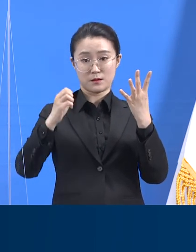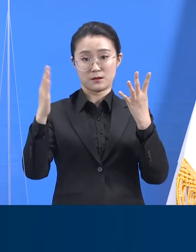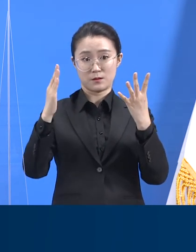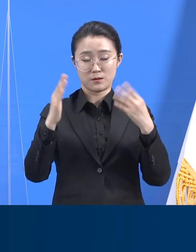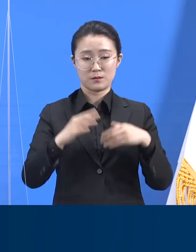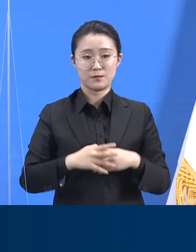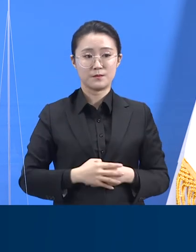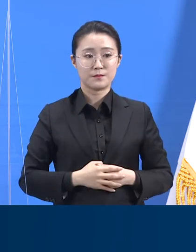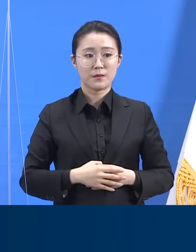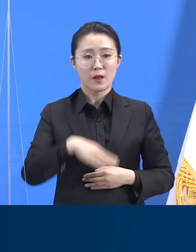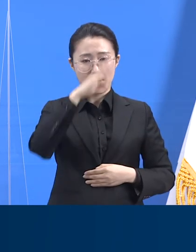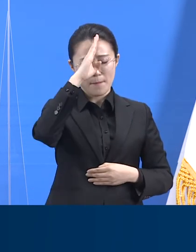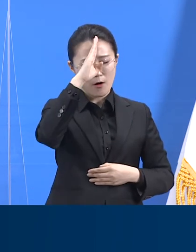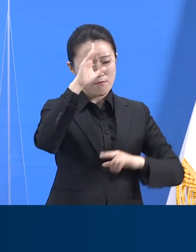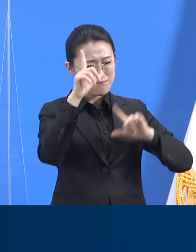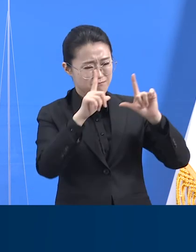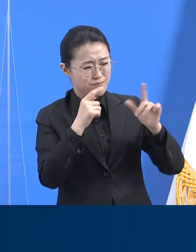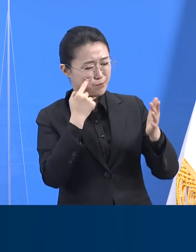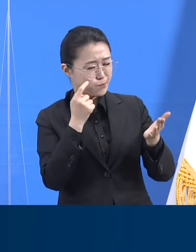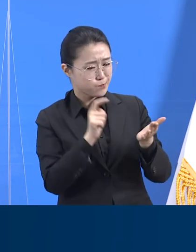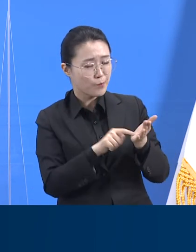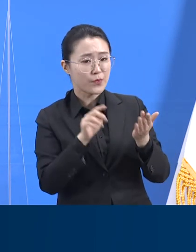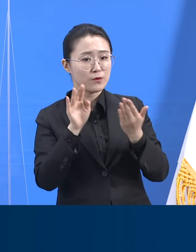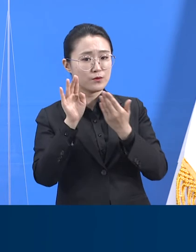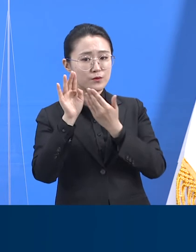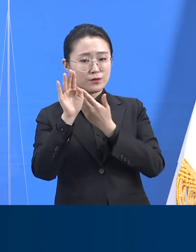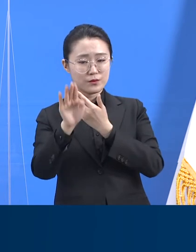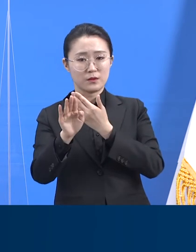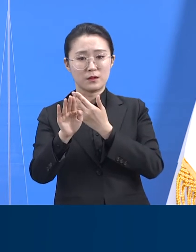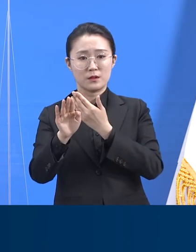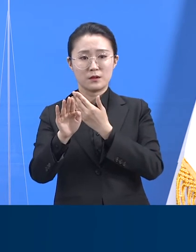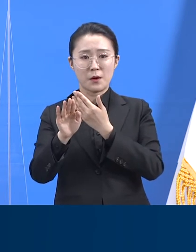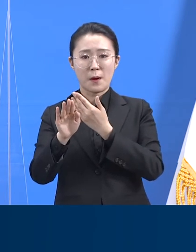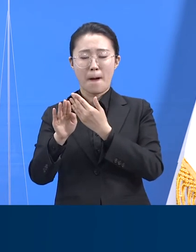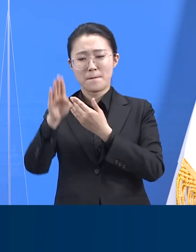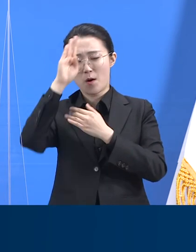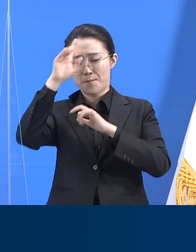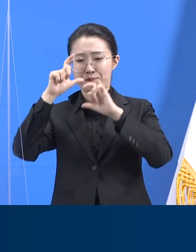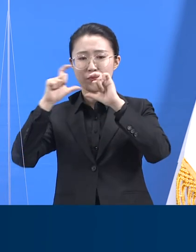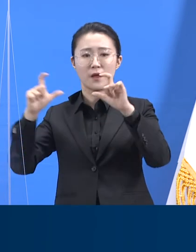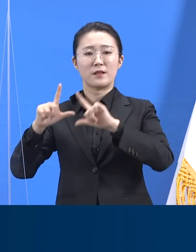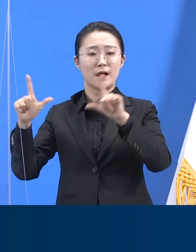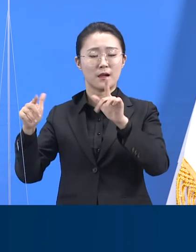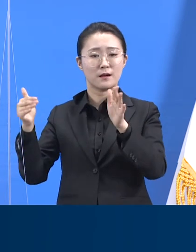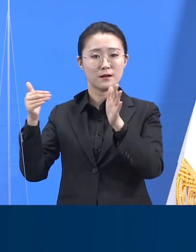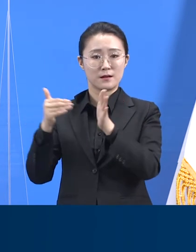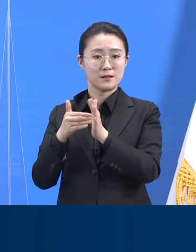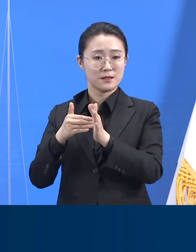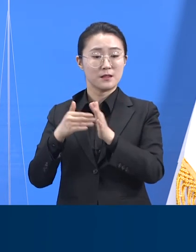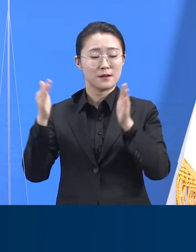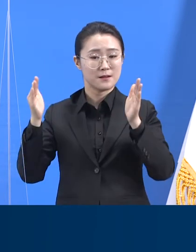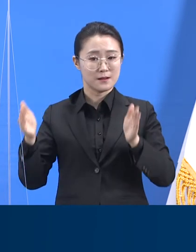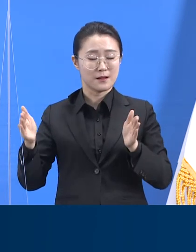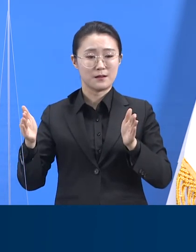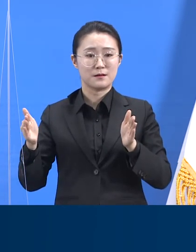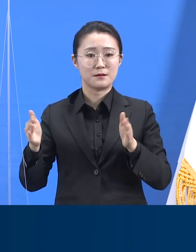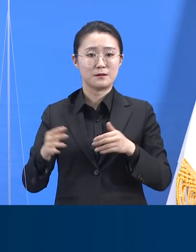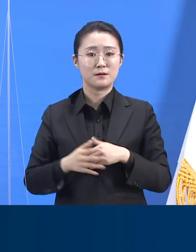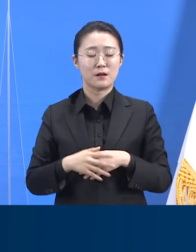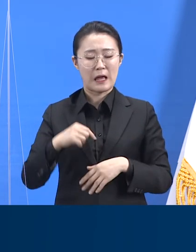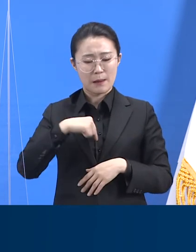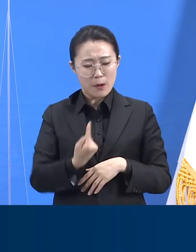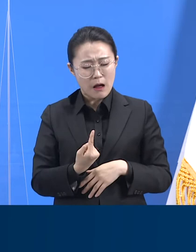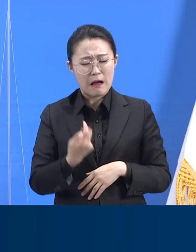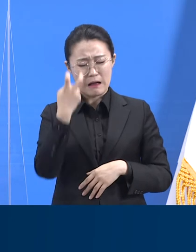증상 발현일로부터 진단까지의 기간은 크게 두 구역으로 나뉩니다. 증상을 자각한 개인이 검사를 받기로